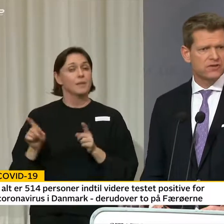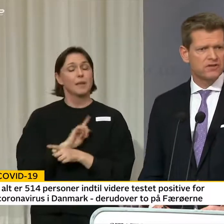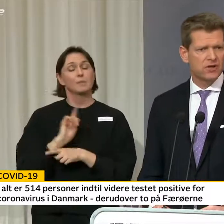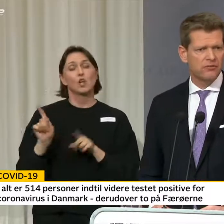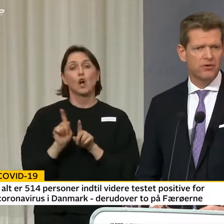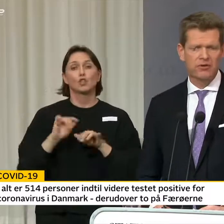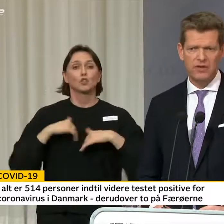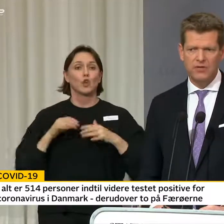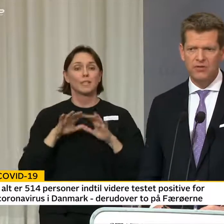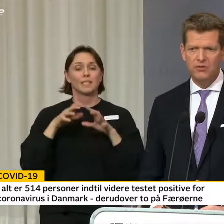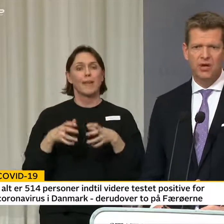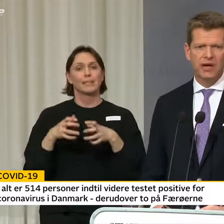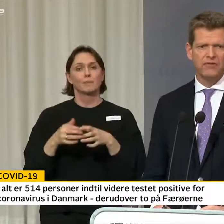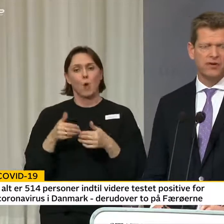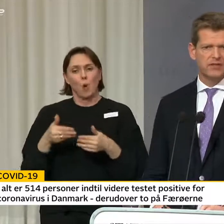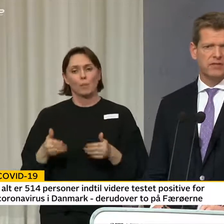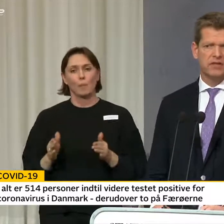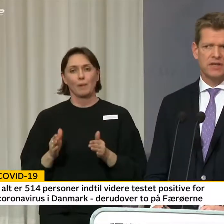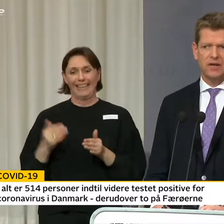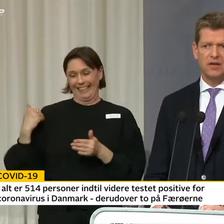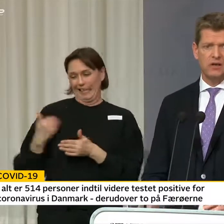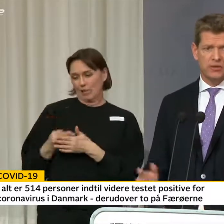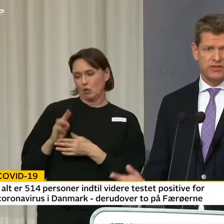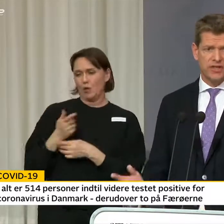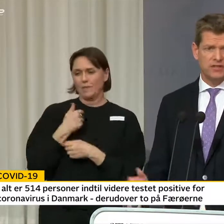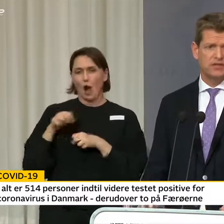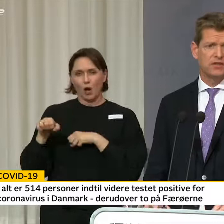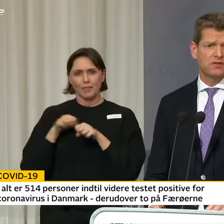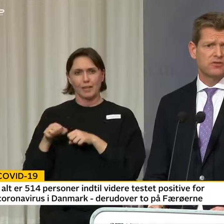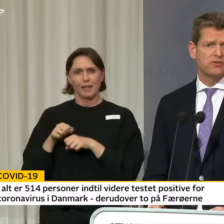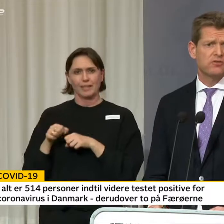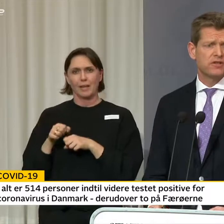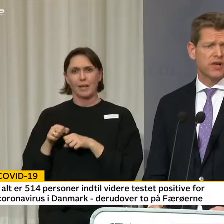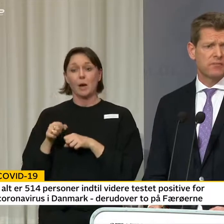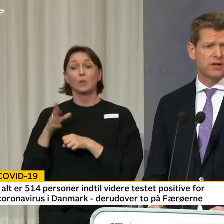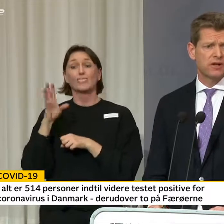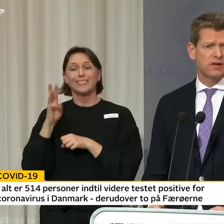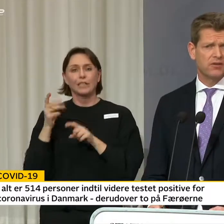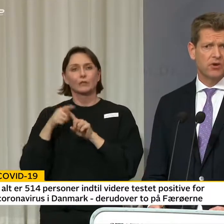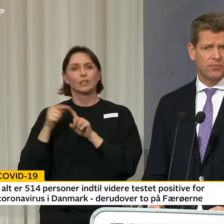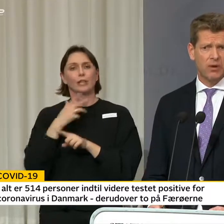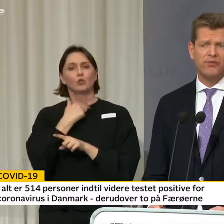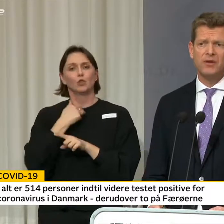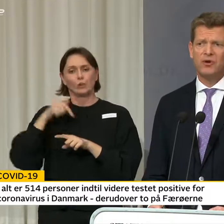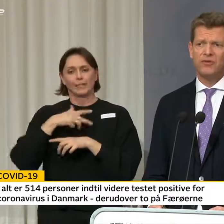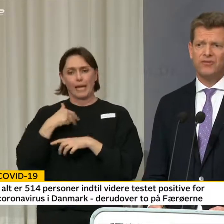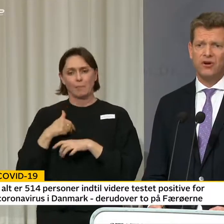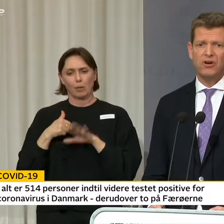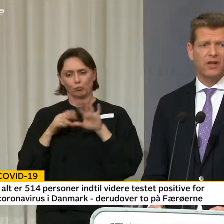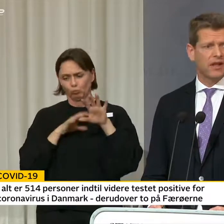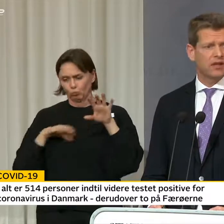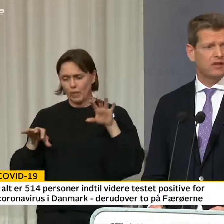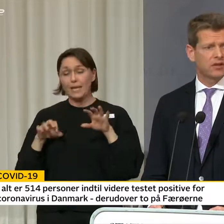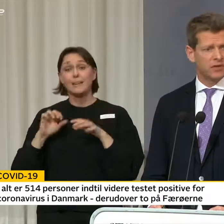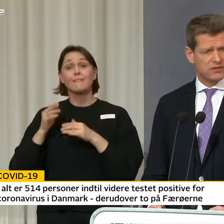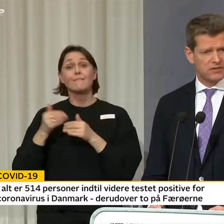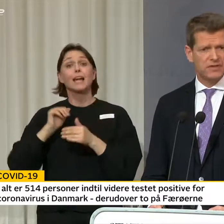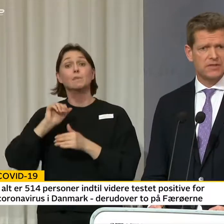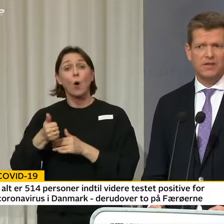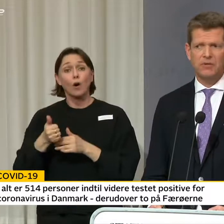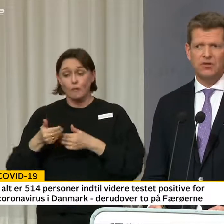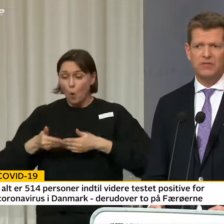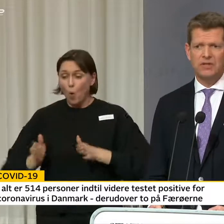sundhedsvæsenet op, hvor indtil nu har vi håndteret det her på seks sygehus i Danmark. Vi åbner op for i morgen for, at